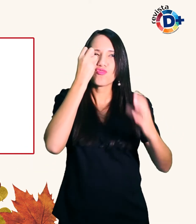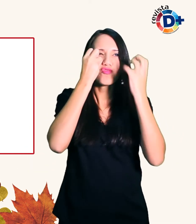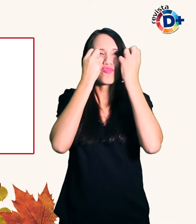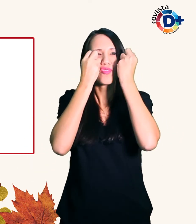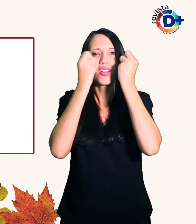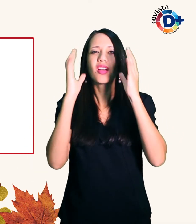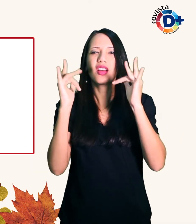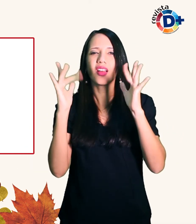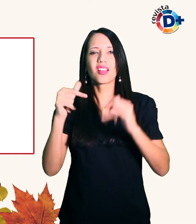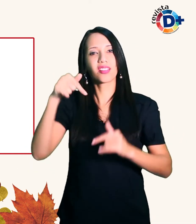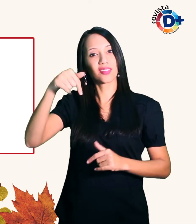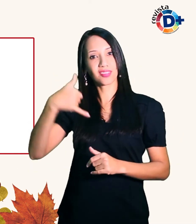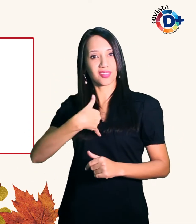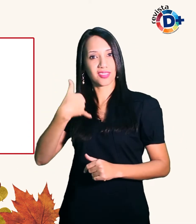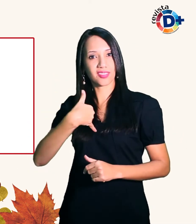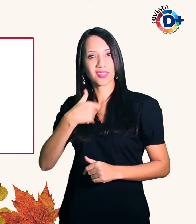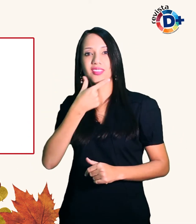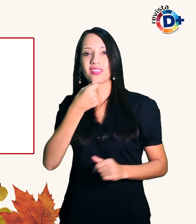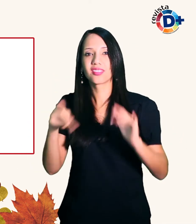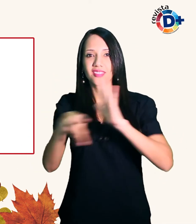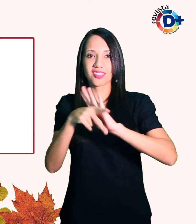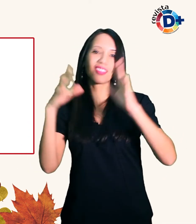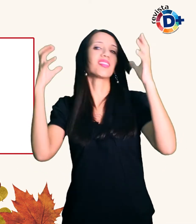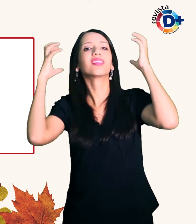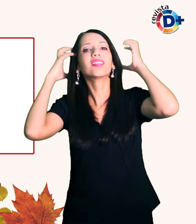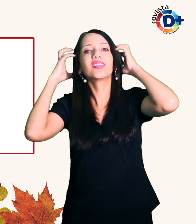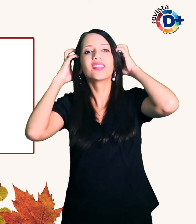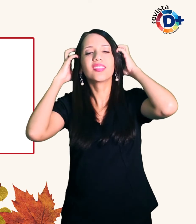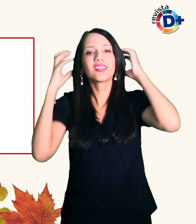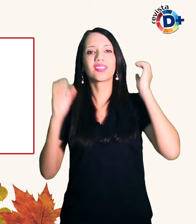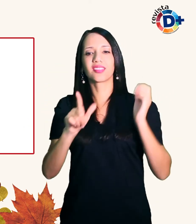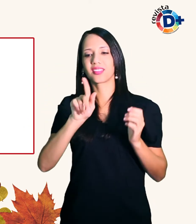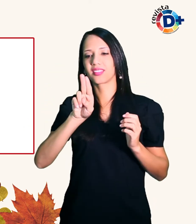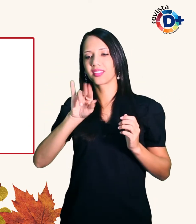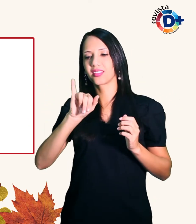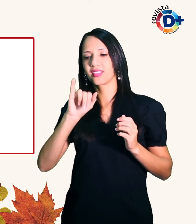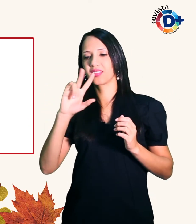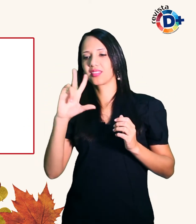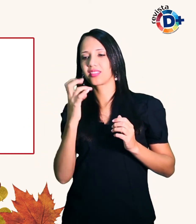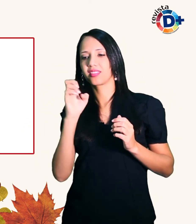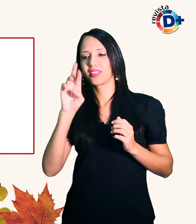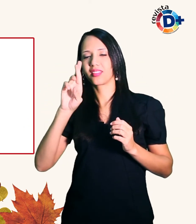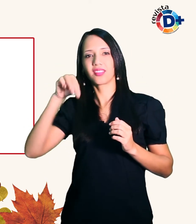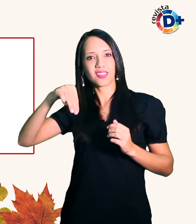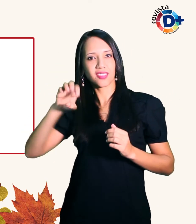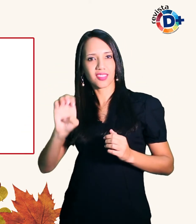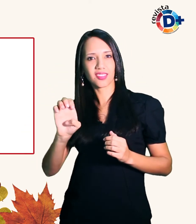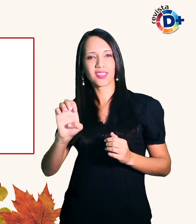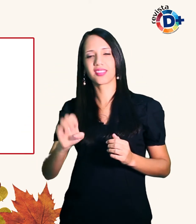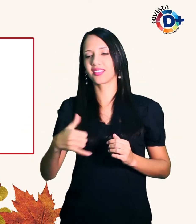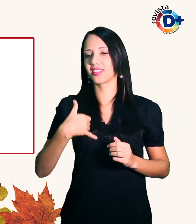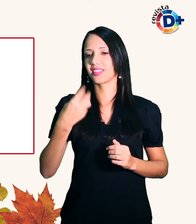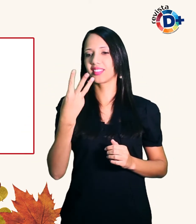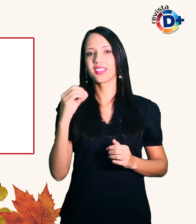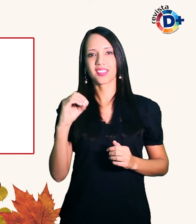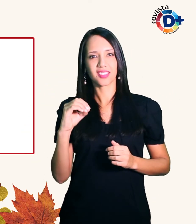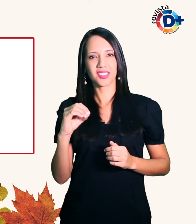anos com o radialista Guilherme Rubino 30 anos e desde janeiro estão morando juntos